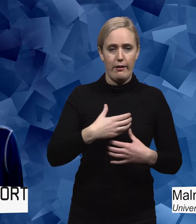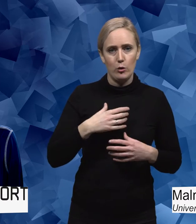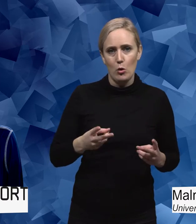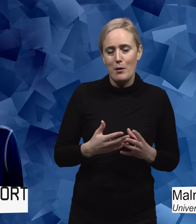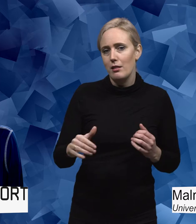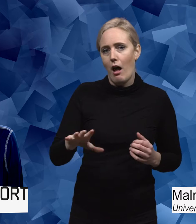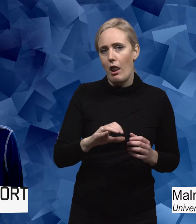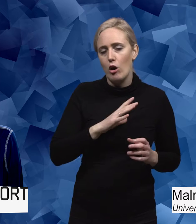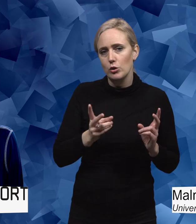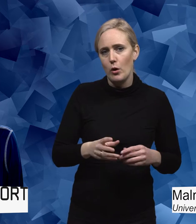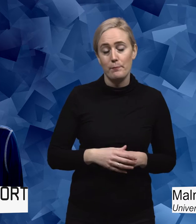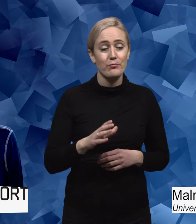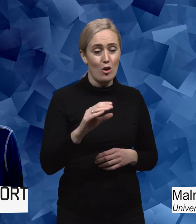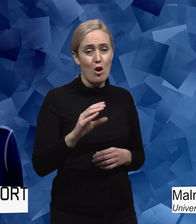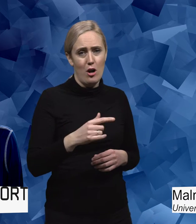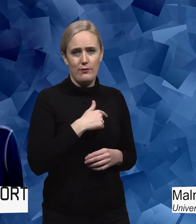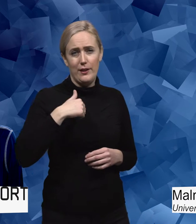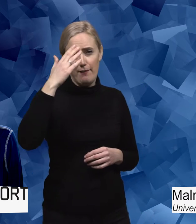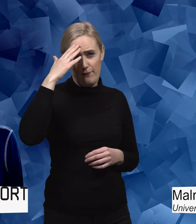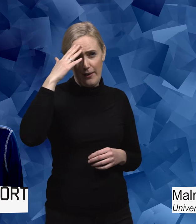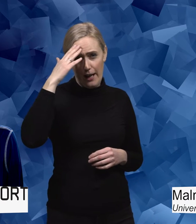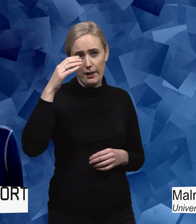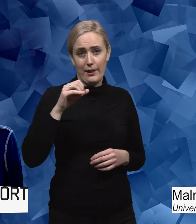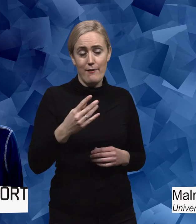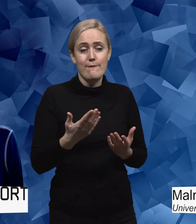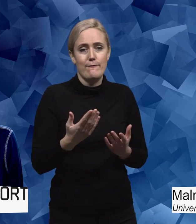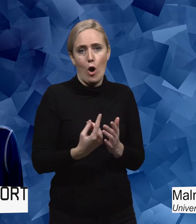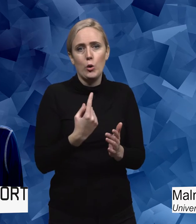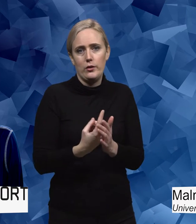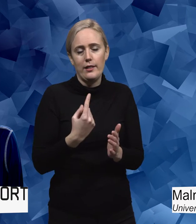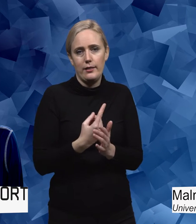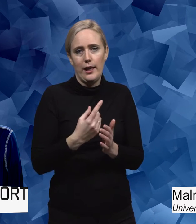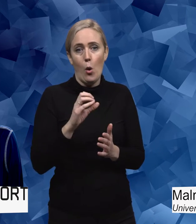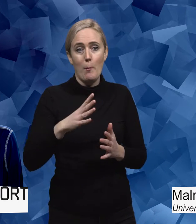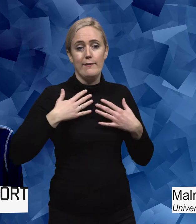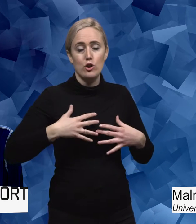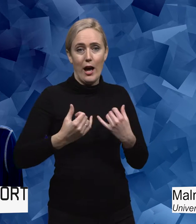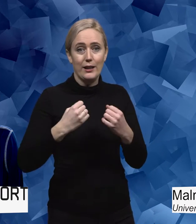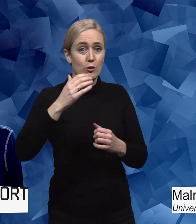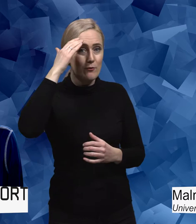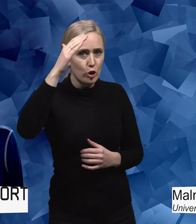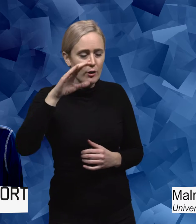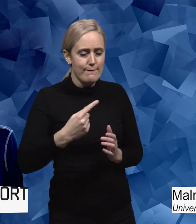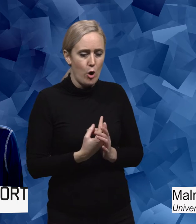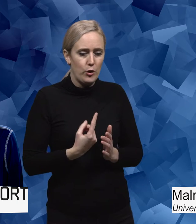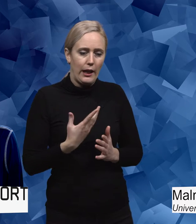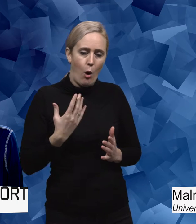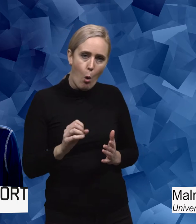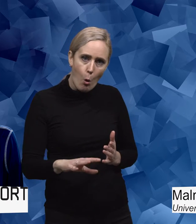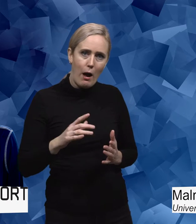en prediktor för hur fysiskt aktiv man är som vuxen är ju om man har haft positiva erfarenheter som barn. Och här har vi alltså en stor